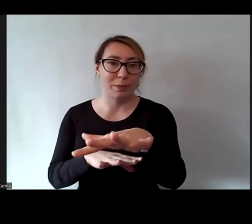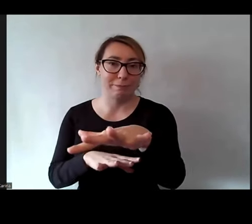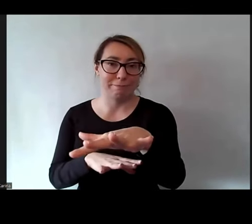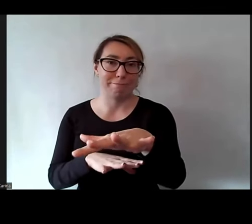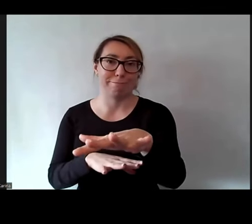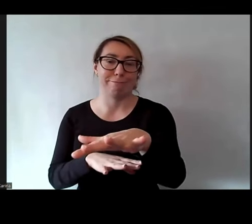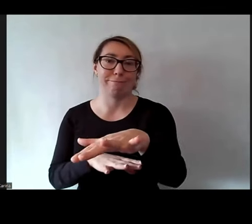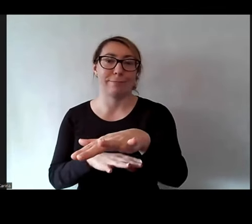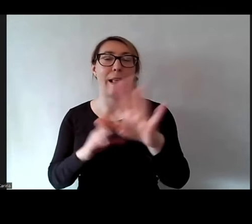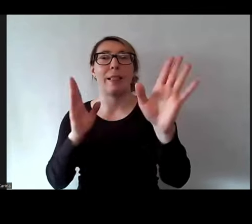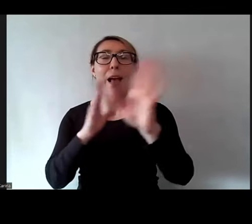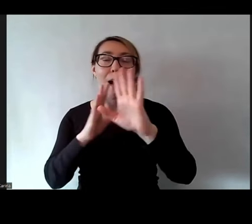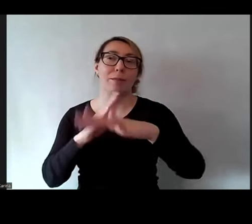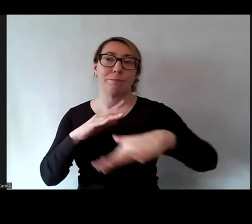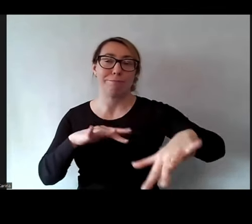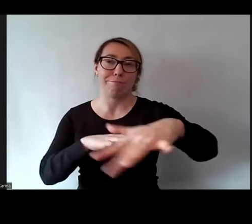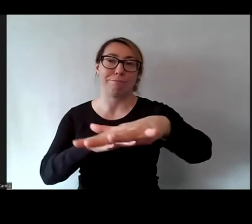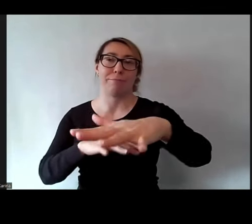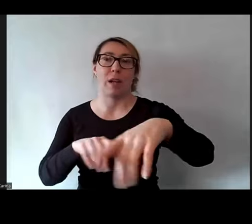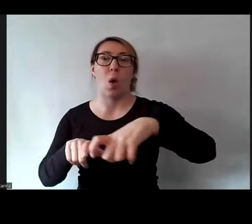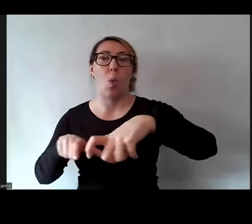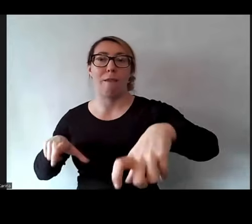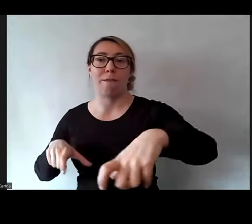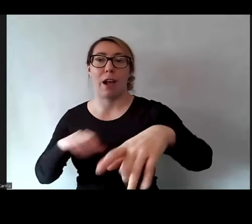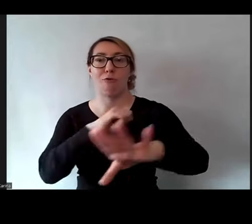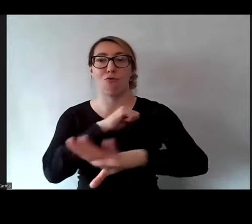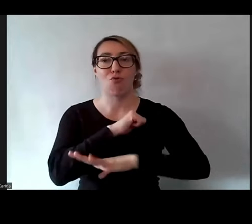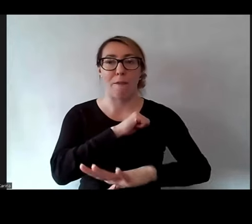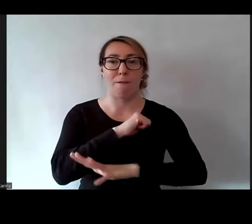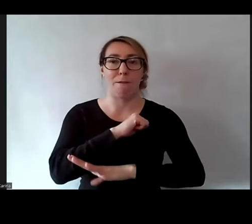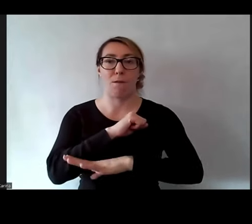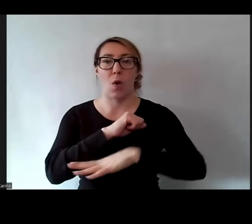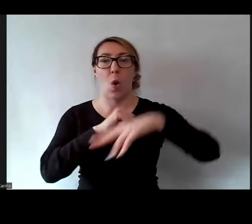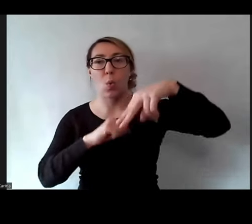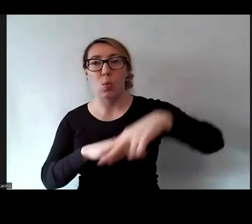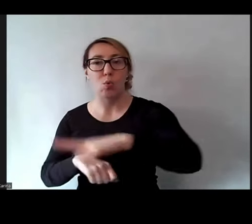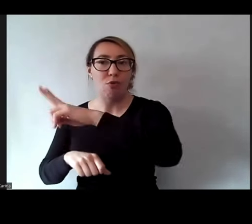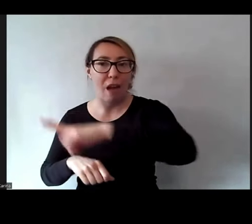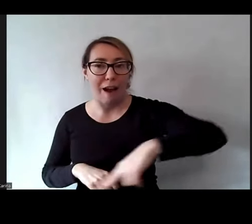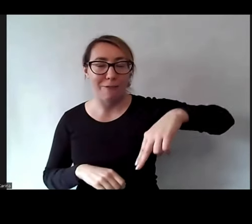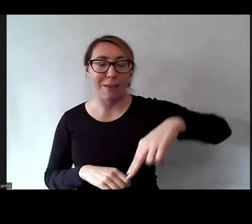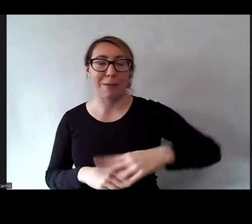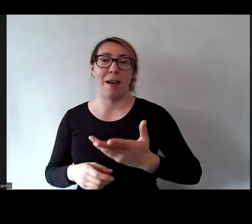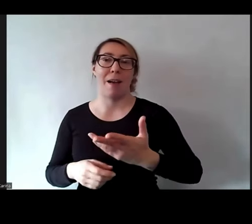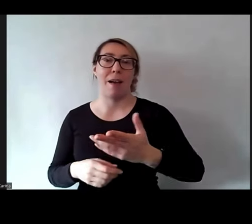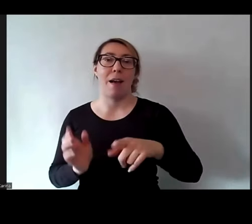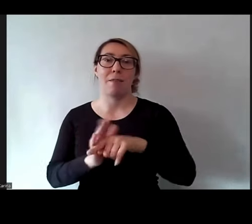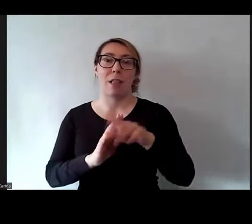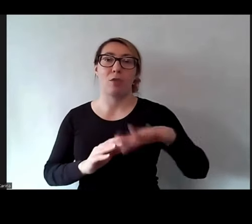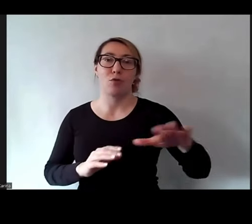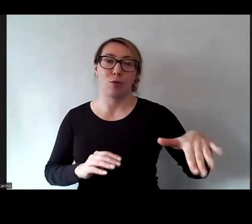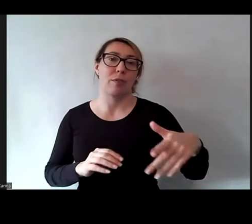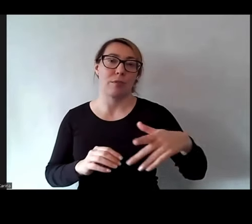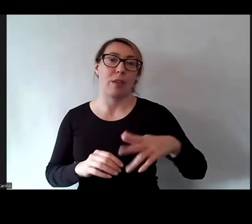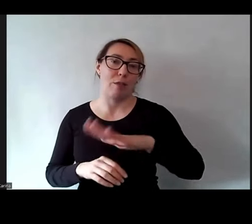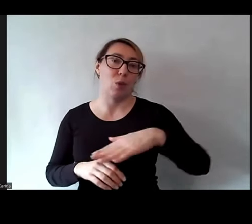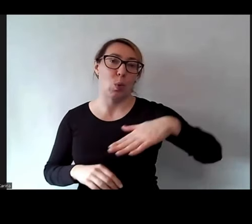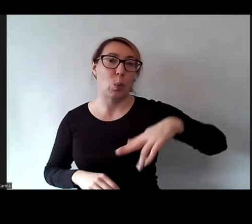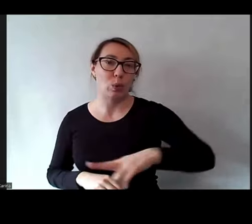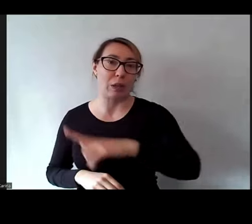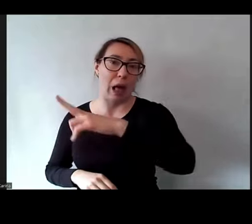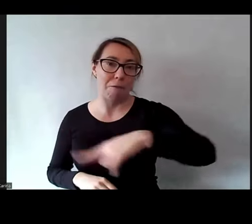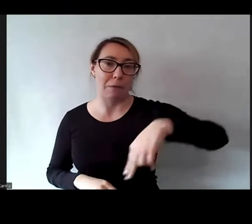takie na zewnątrz, nie wiem, ławka, drzewo, huśtawka. Dla dzieci to huśtawka. Mhm.